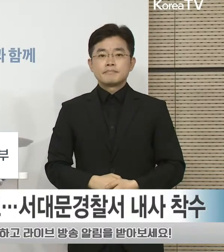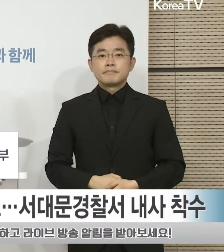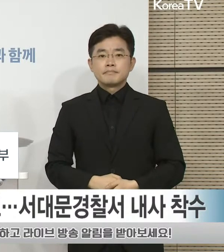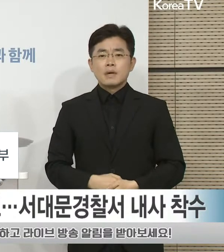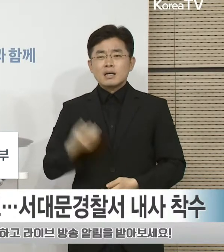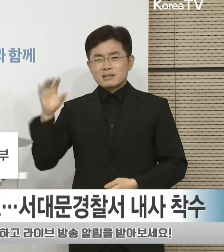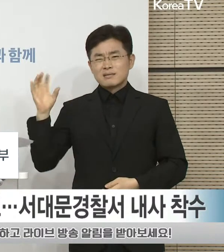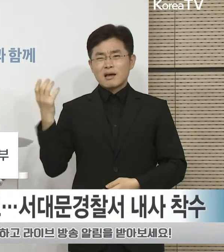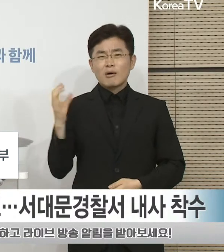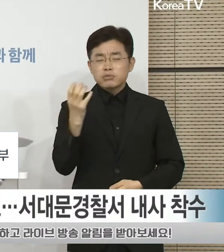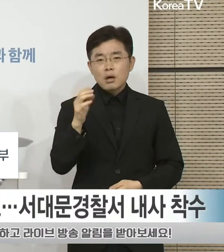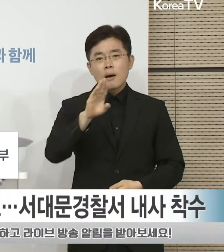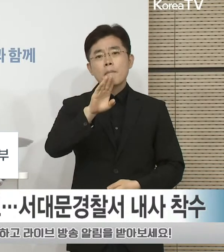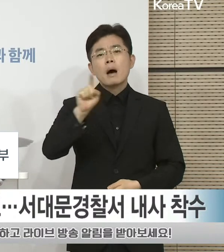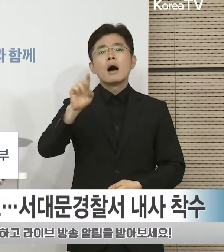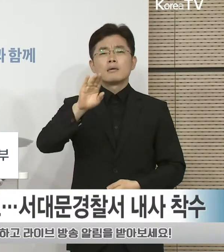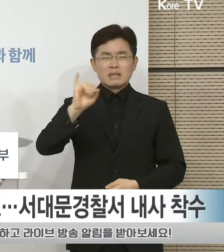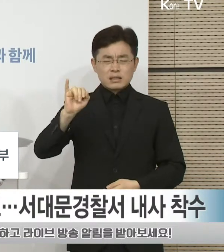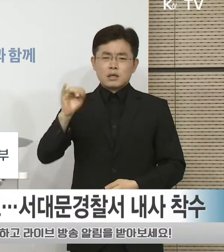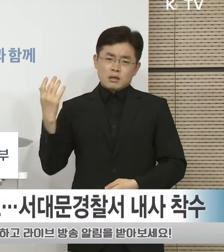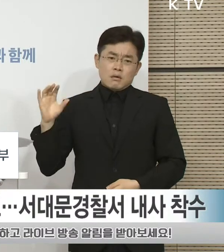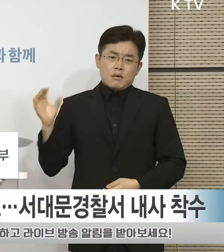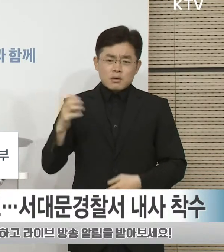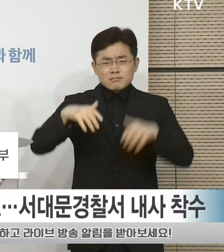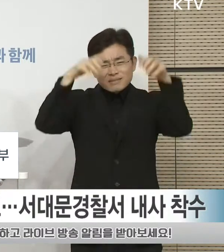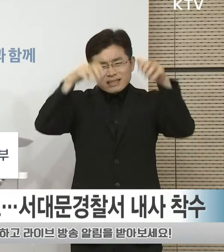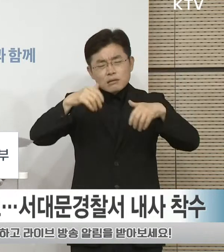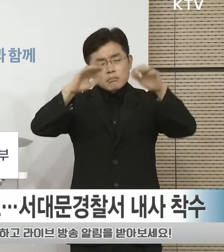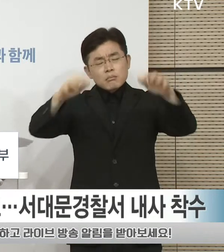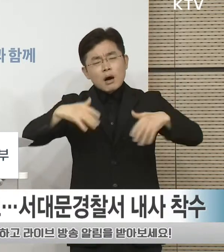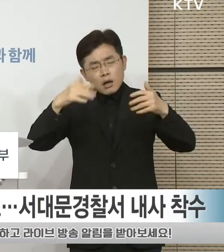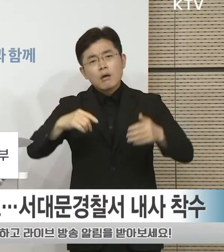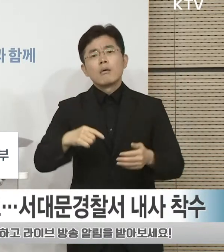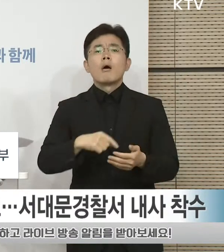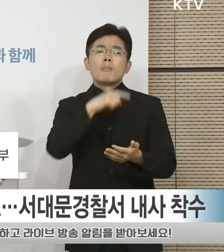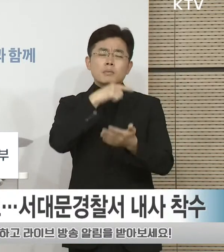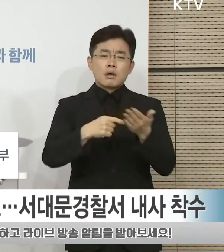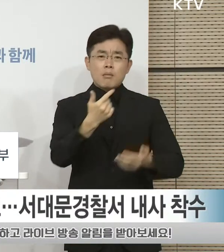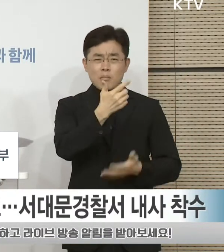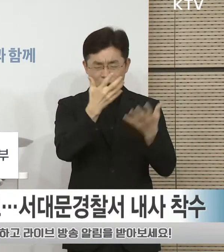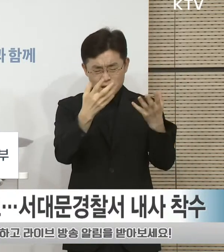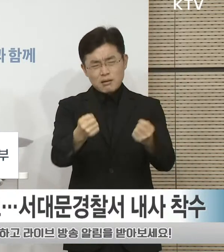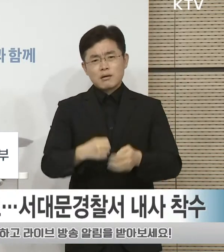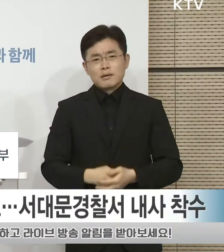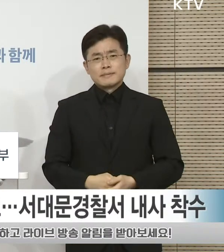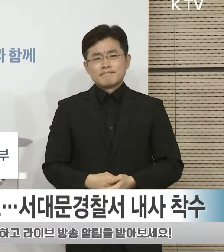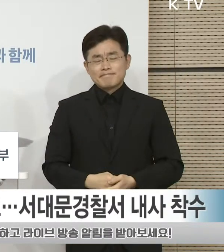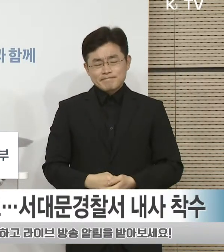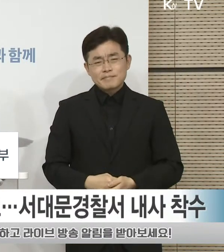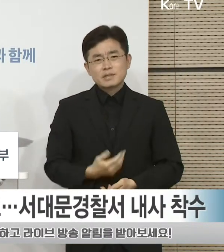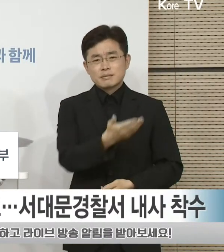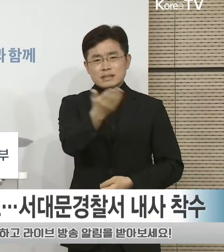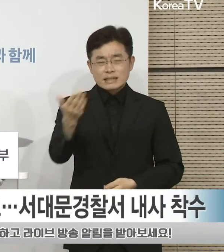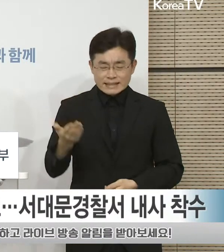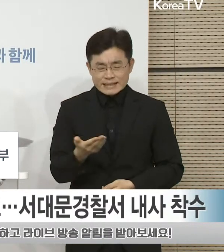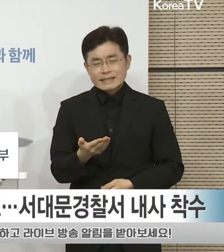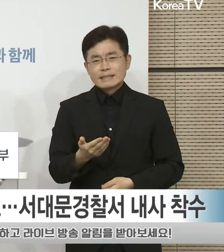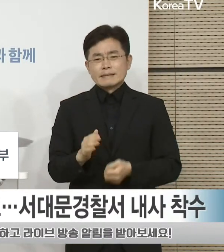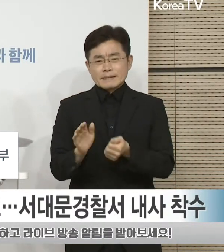태풍 바비로 인해 강풍과 호우로 피해가 발생한 지역 주민분들께 깊은 위로의 말씀을 전합니다.